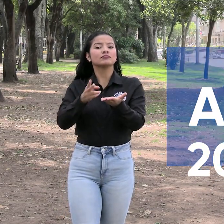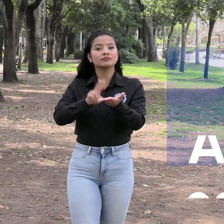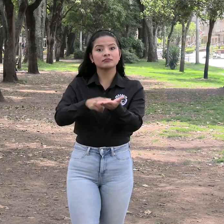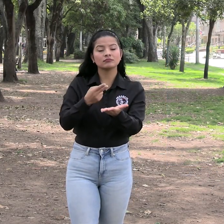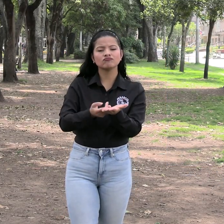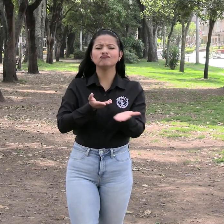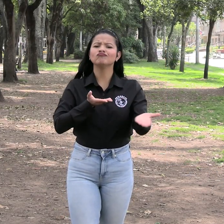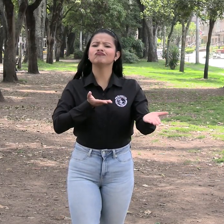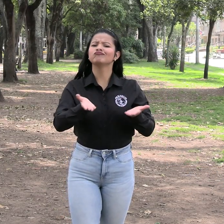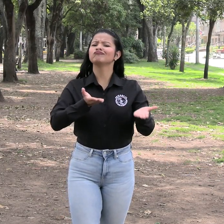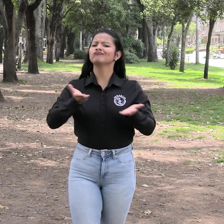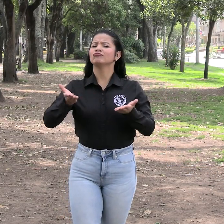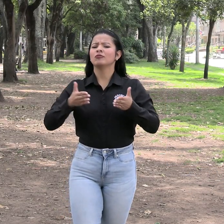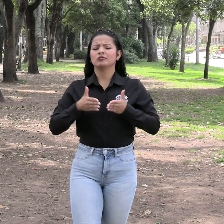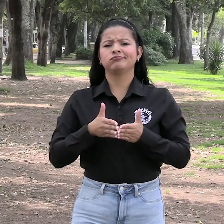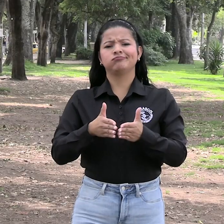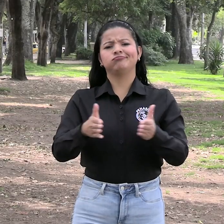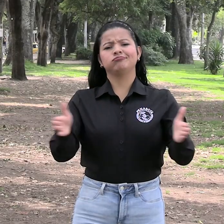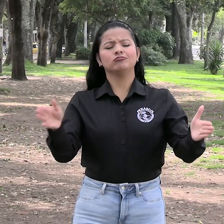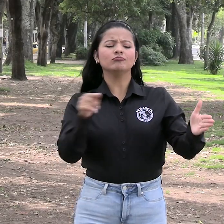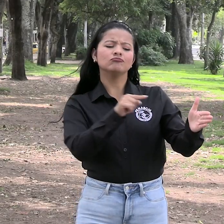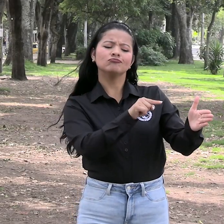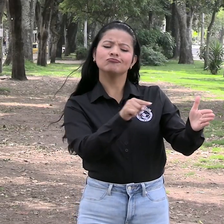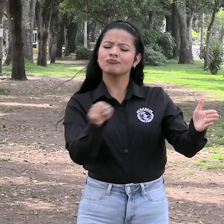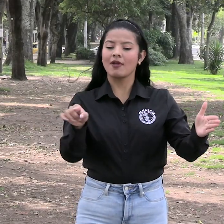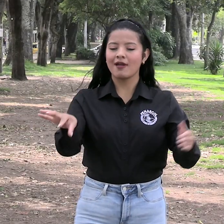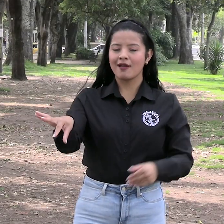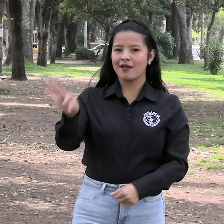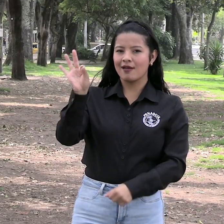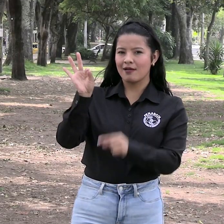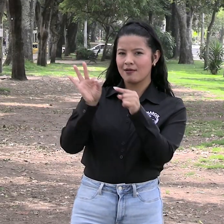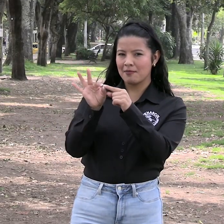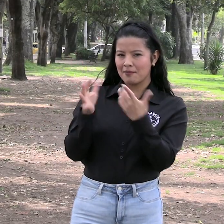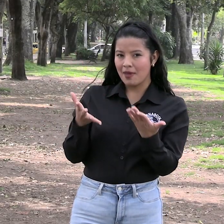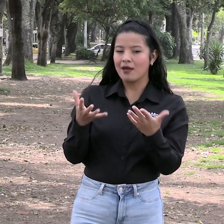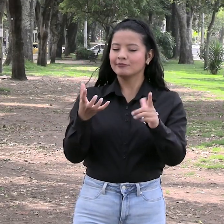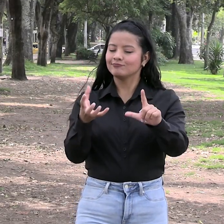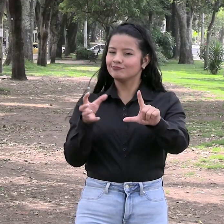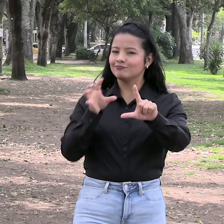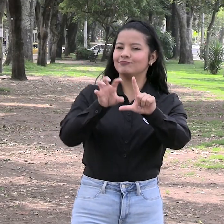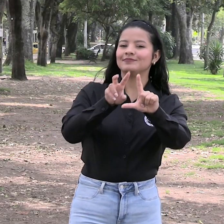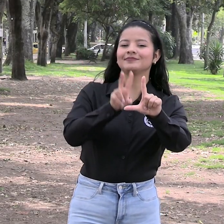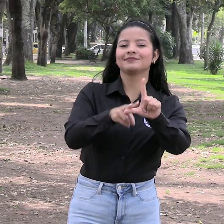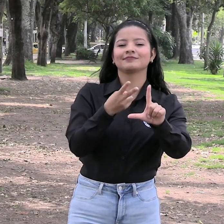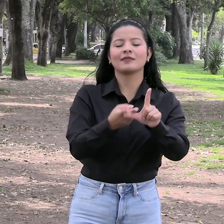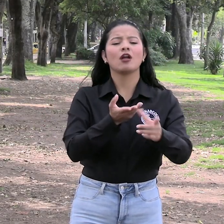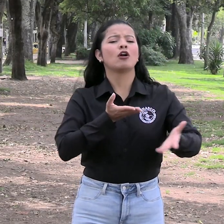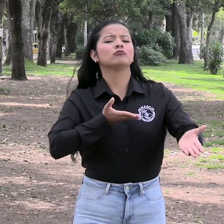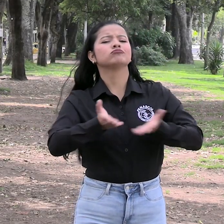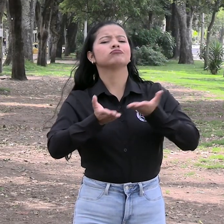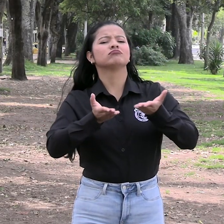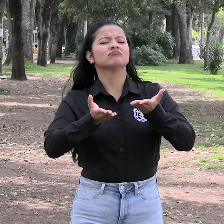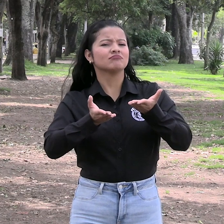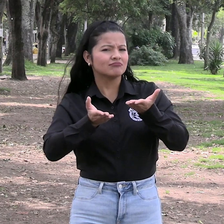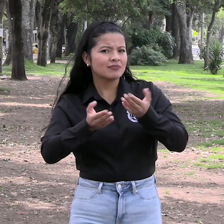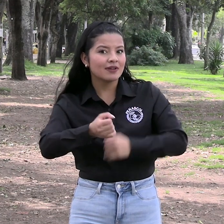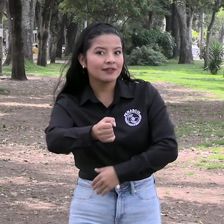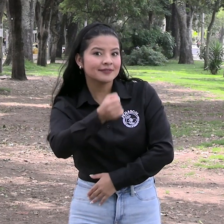con servicios de interpretación. Dentro de ellos destacamos el servicio de interpretación de las emisiones de noticias del Canal